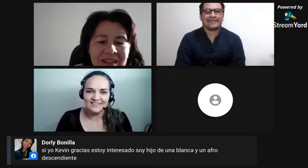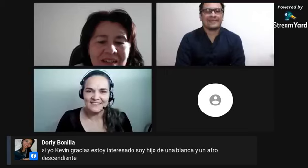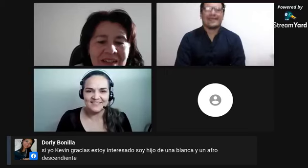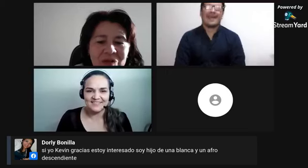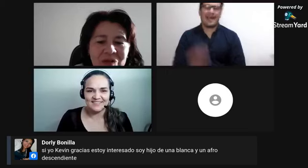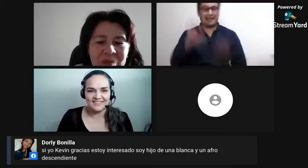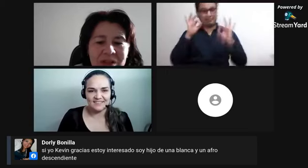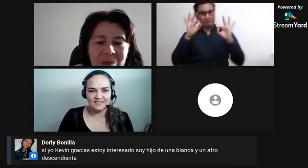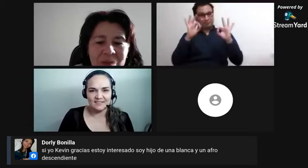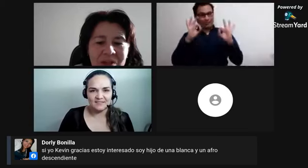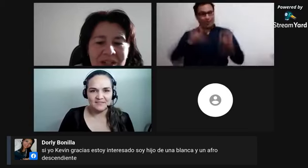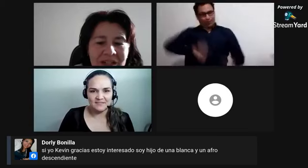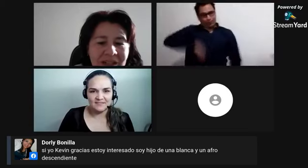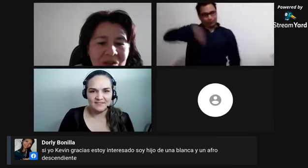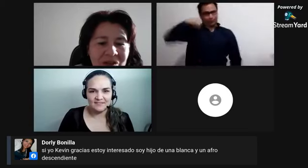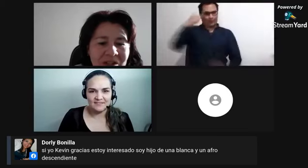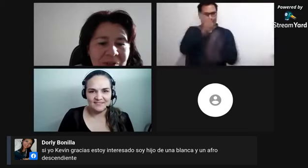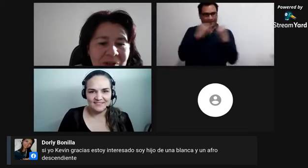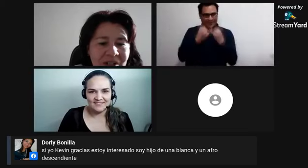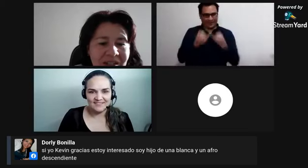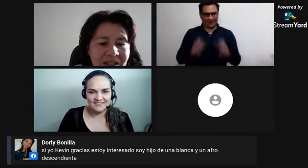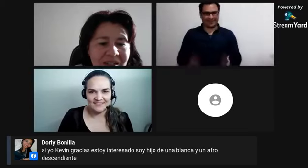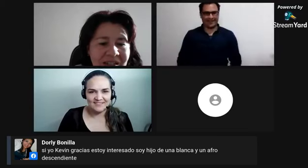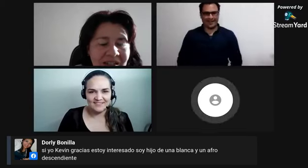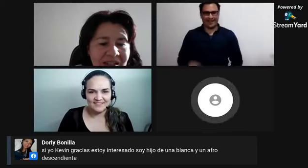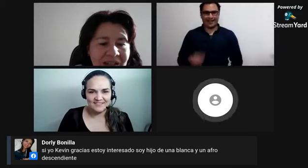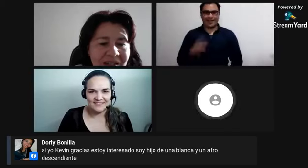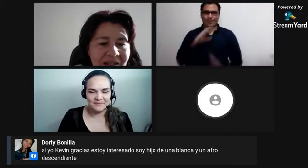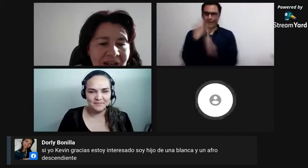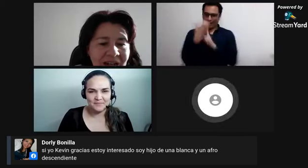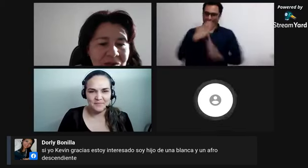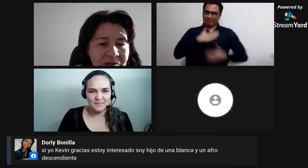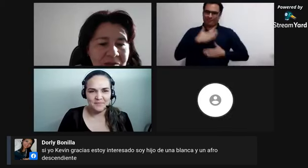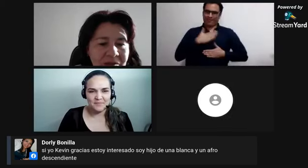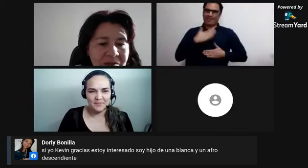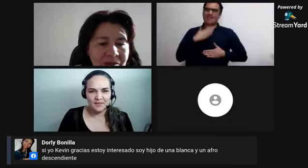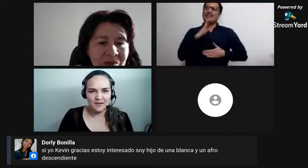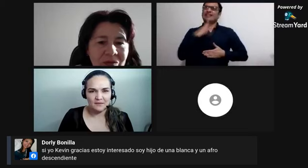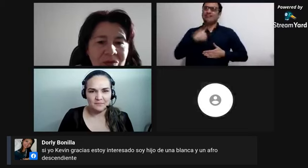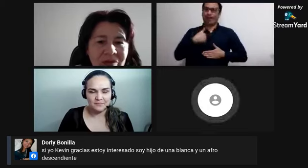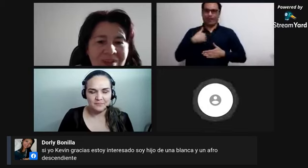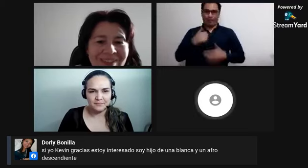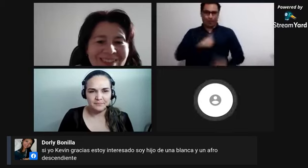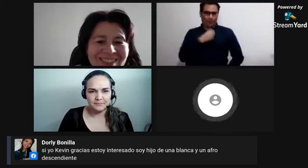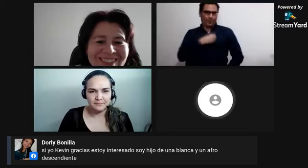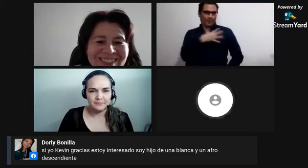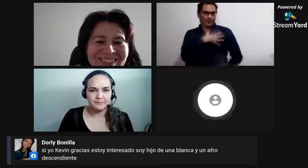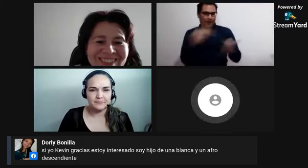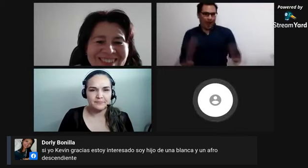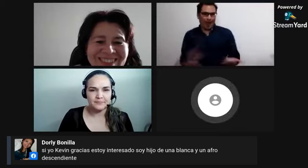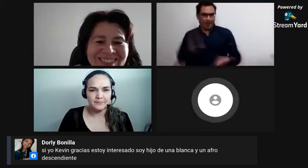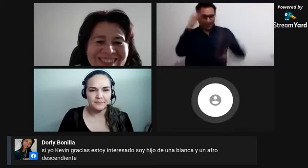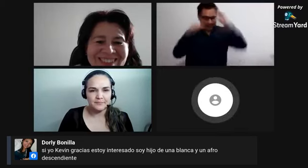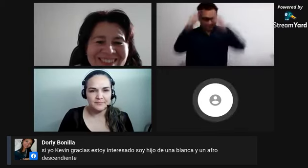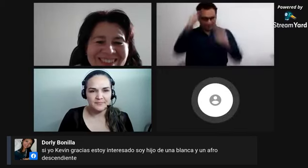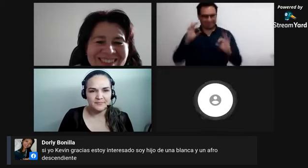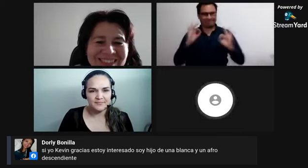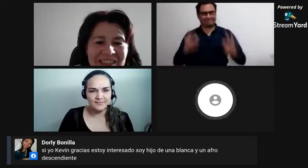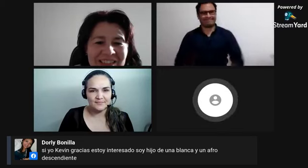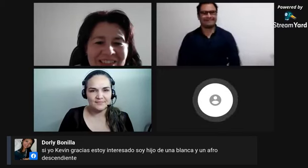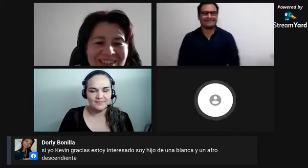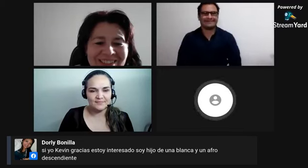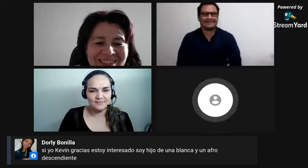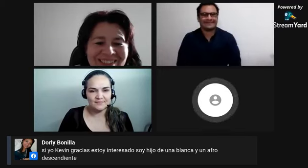Y un momento porque acá tengo otras personas que están entrando, un segundo. Te tienes que sentir muy orgulloso de tu